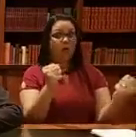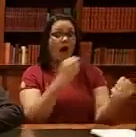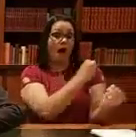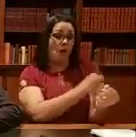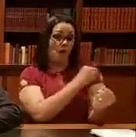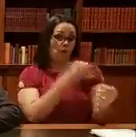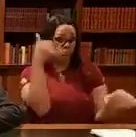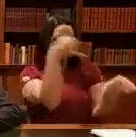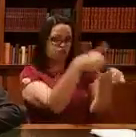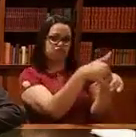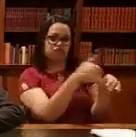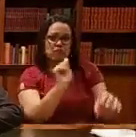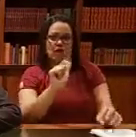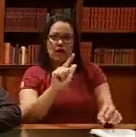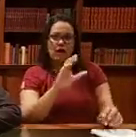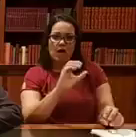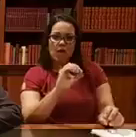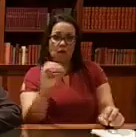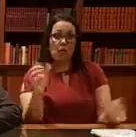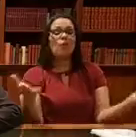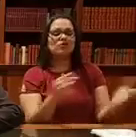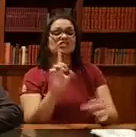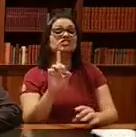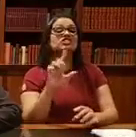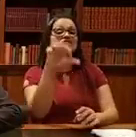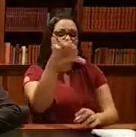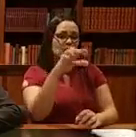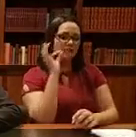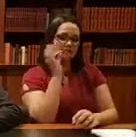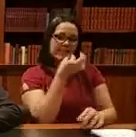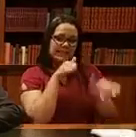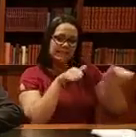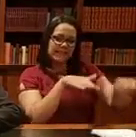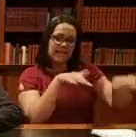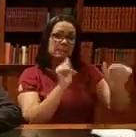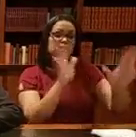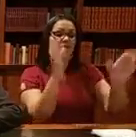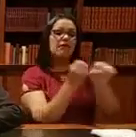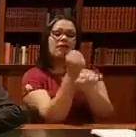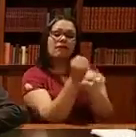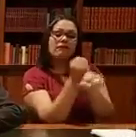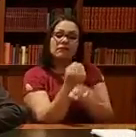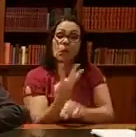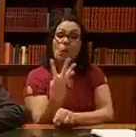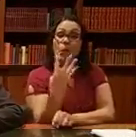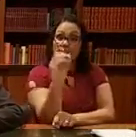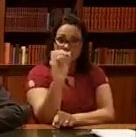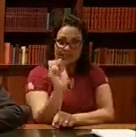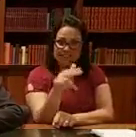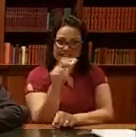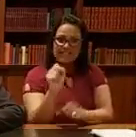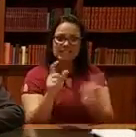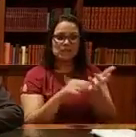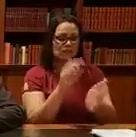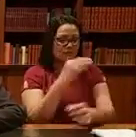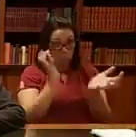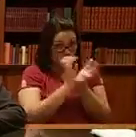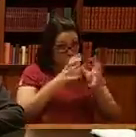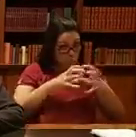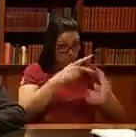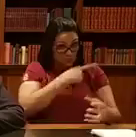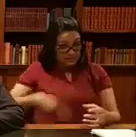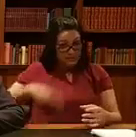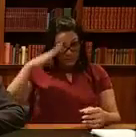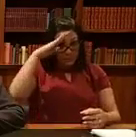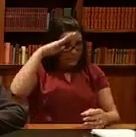40 anos? 40 anos. Hoje, 19 de setembro, é aniversário de 40 anos do programa do uso do etanol no carro.